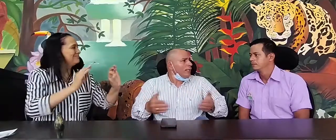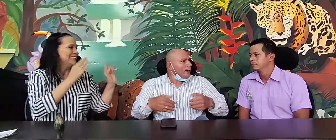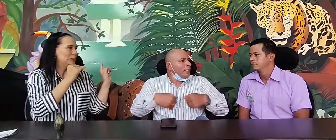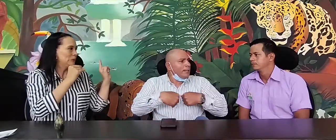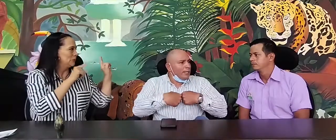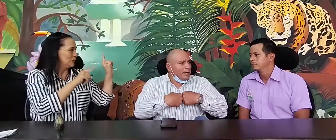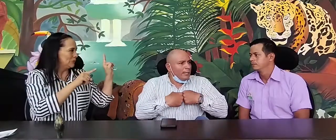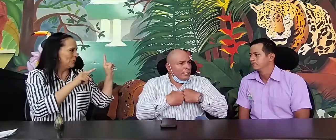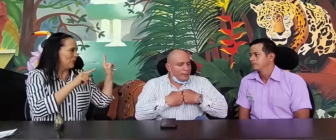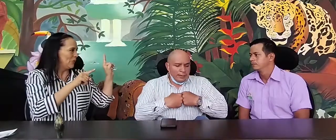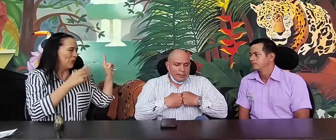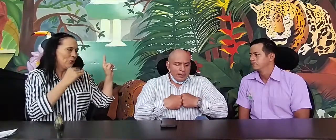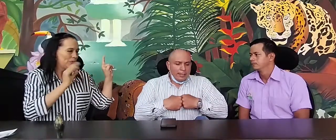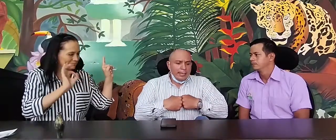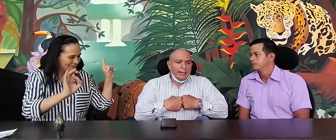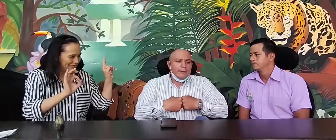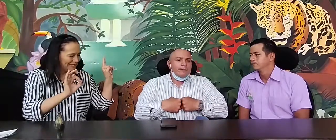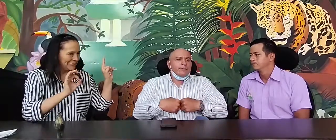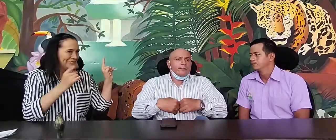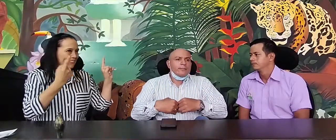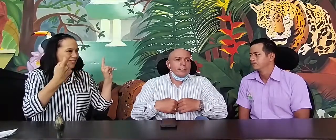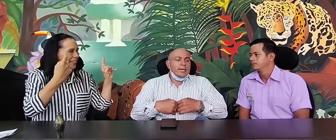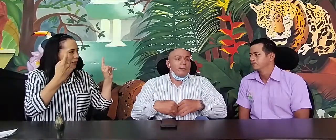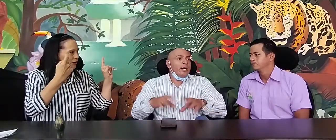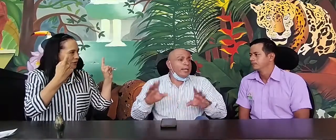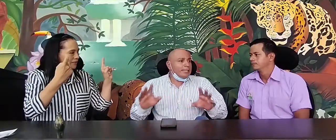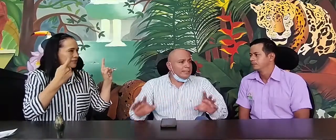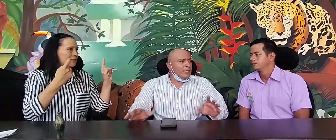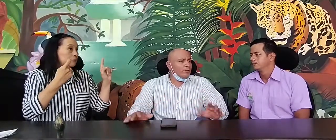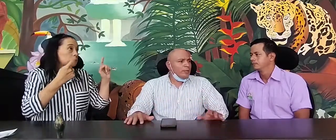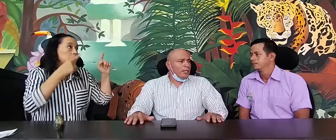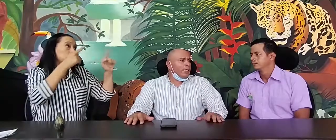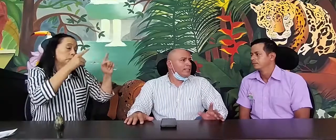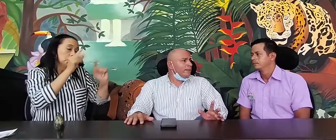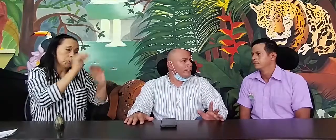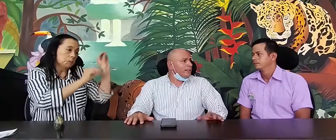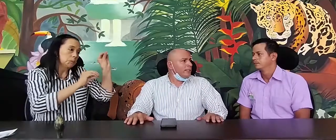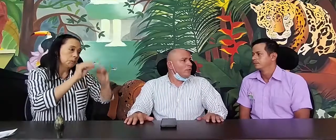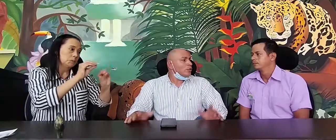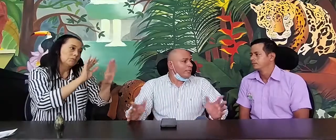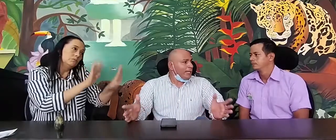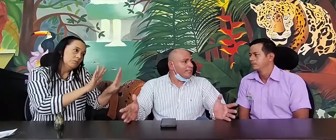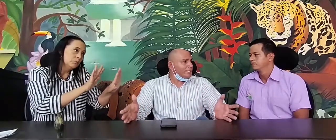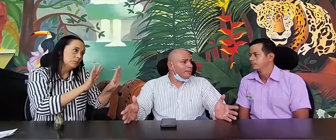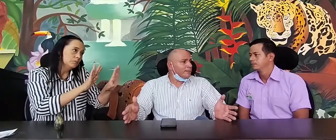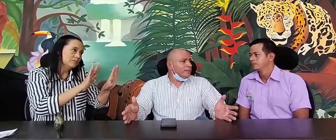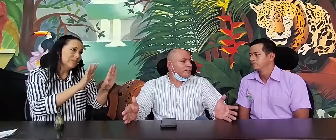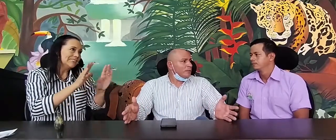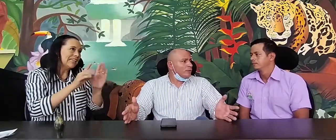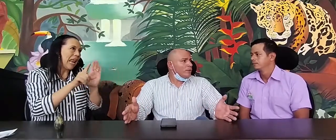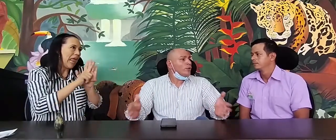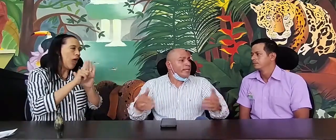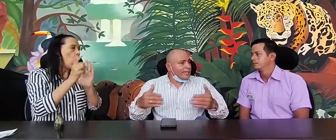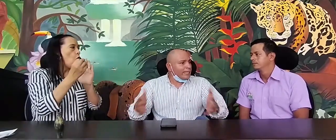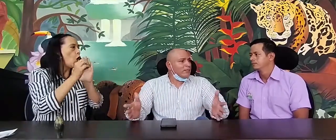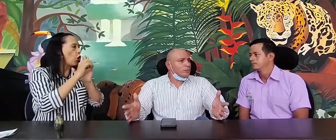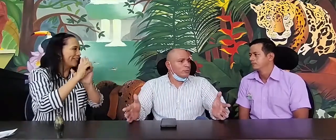digamos, adelantaron a través de ordenanza, ¿cierto?, o de decreto,